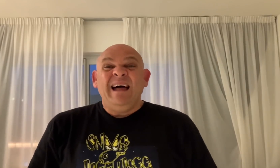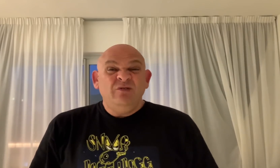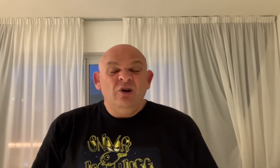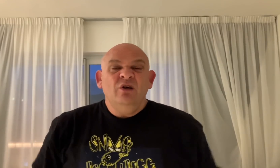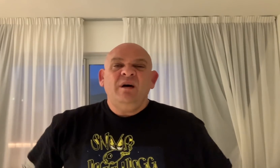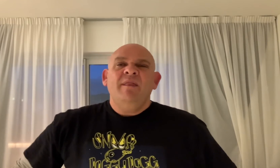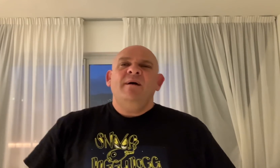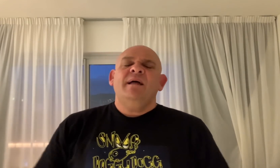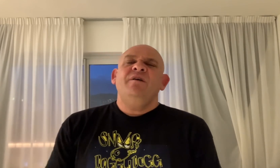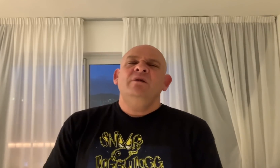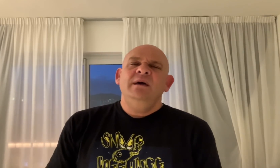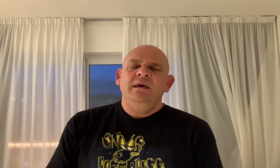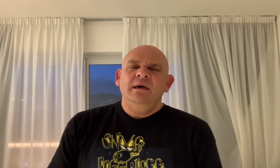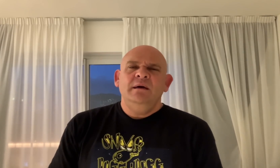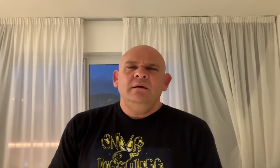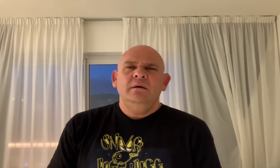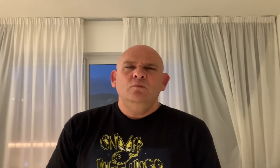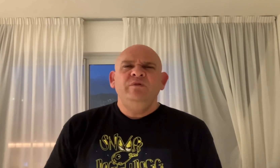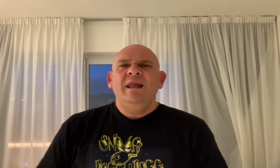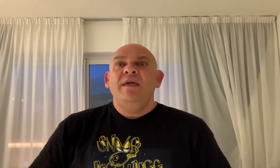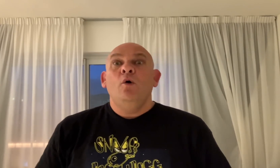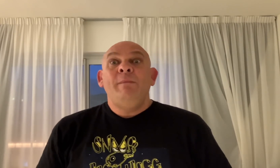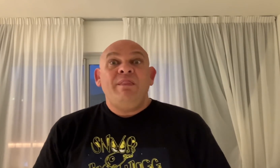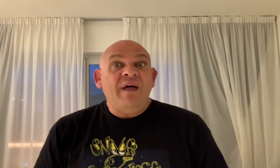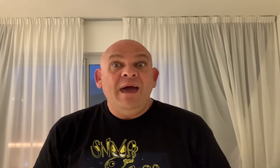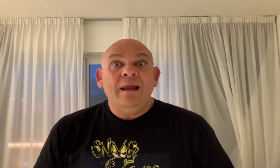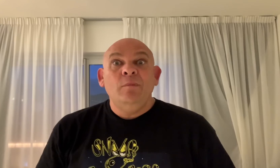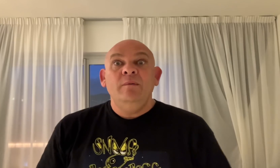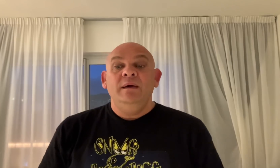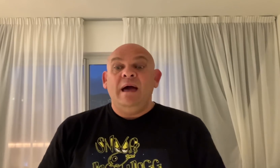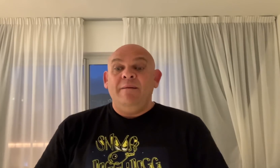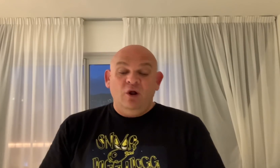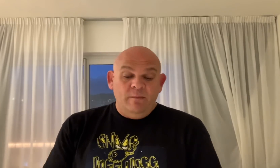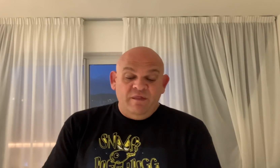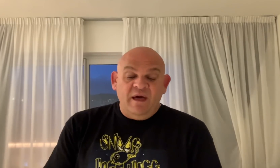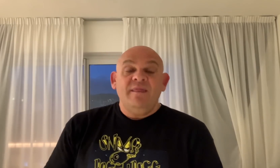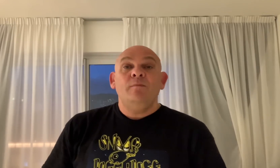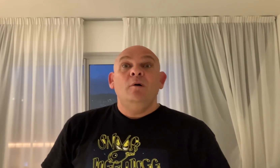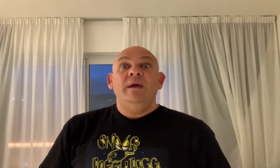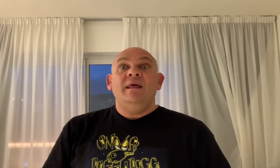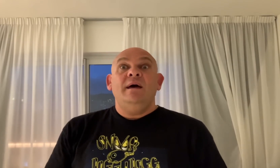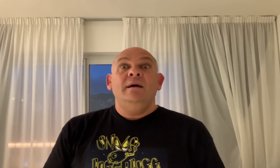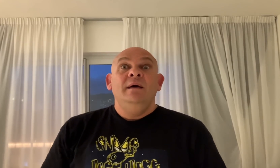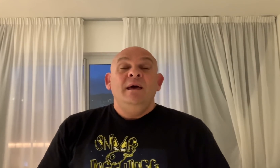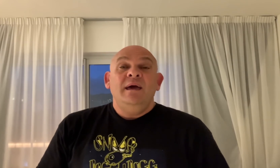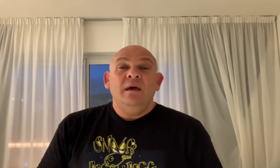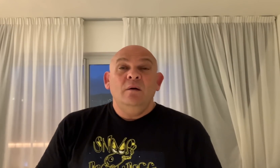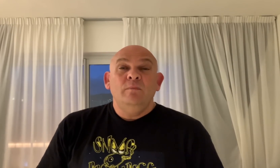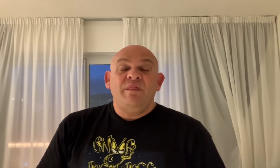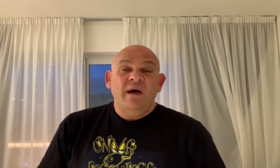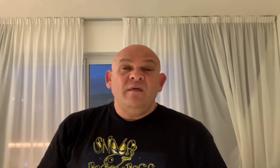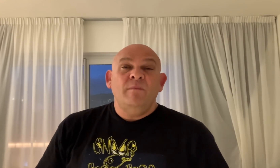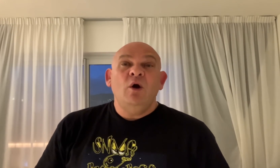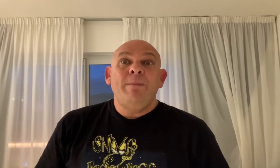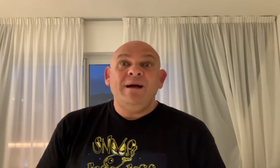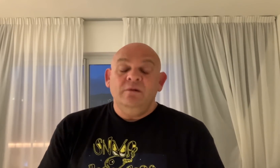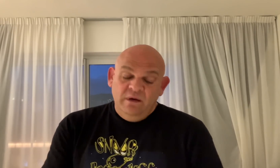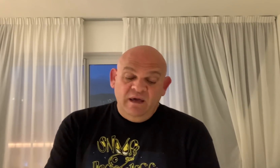Antonio estaba de vacaciones y un día le llegó un mensaje al móvil, abrió el mensaje del móvil, era un mensaje de su amigo Paco, y